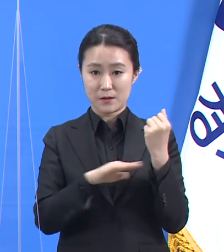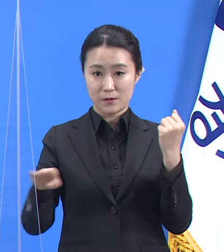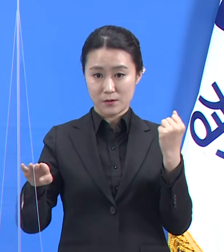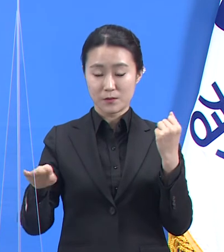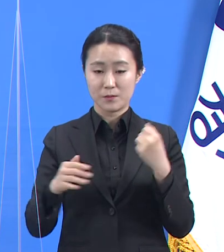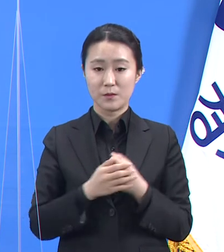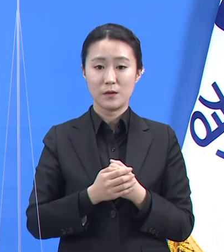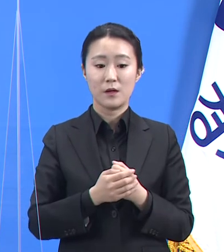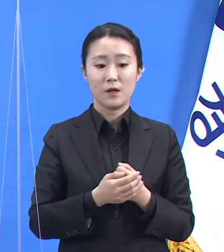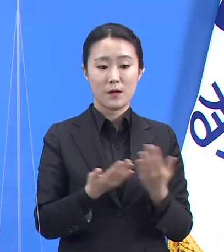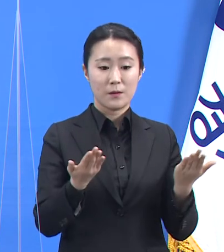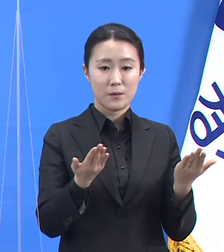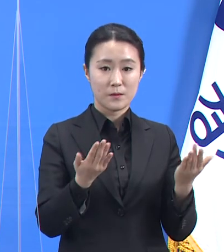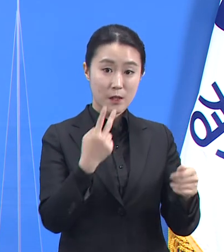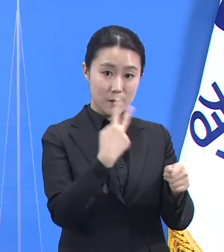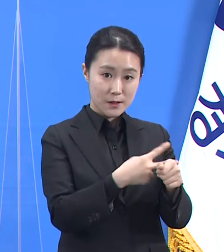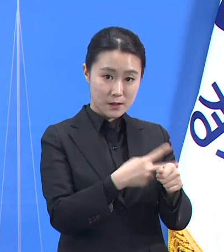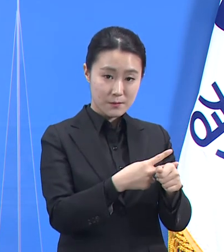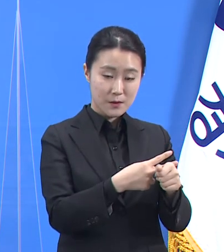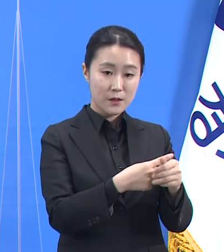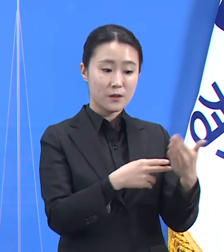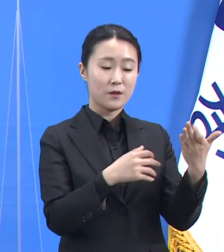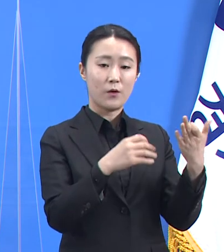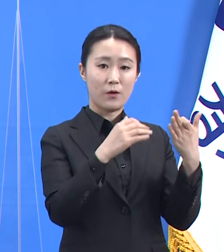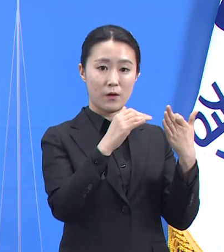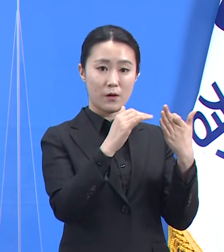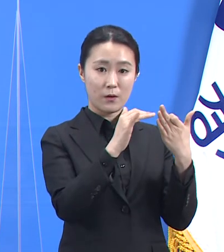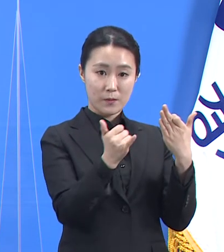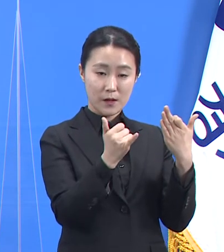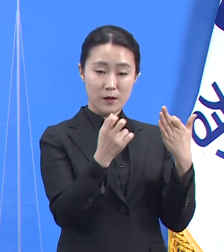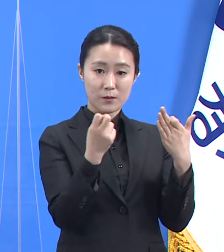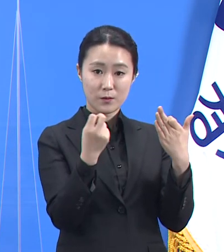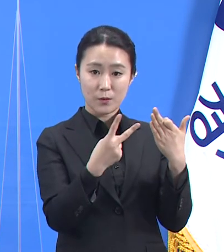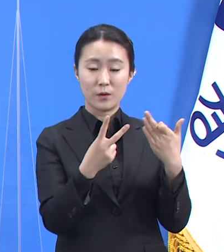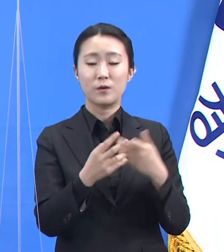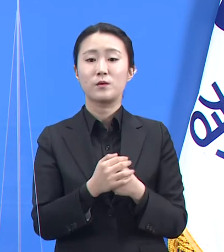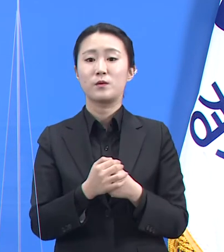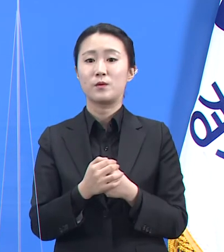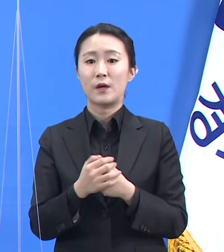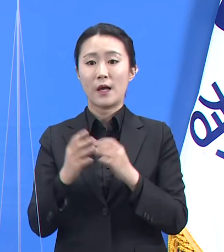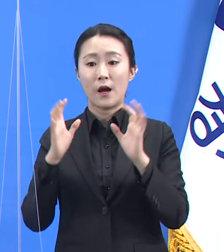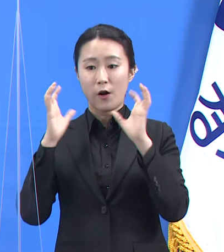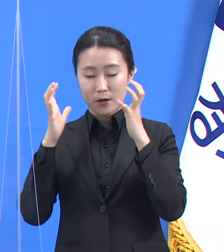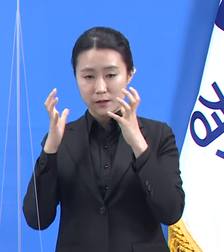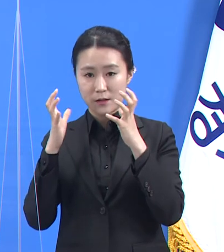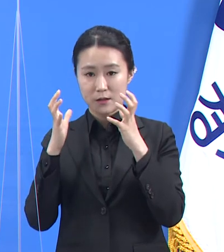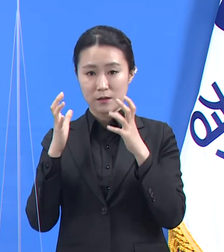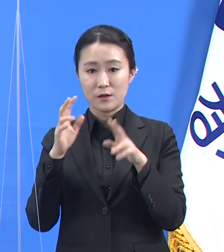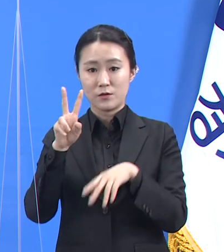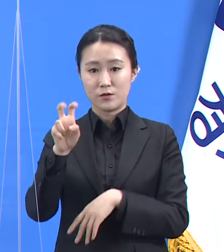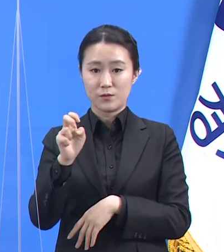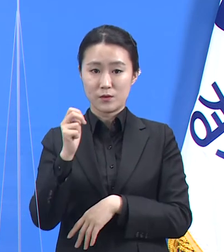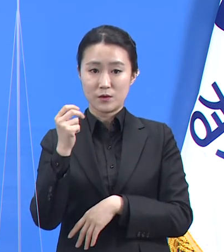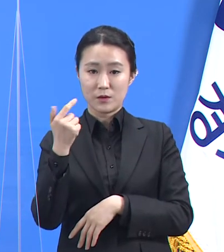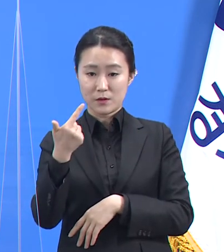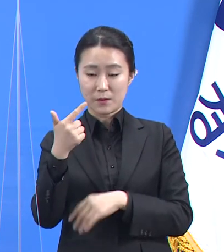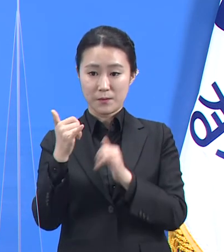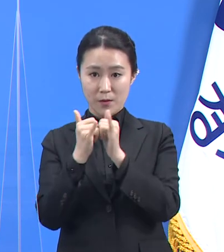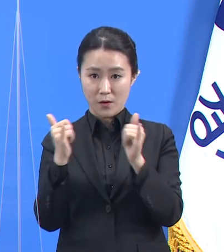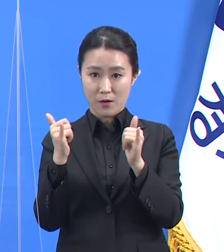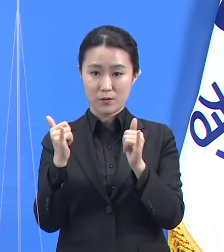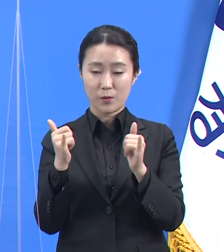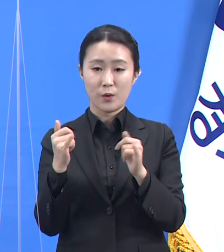어린이집 원생 및 그의 가족 등 27명 그리고 기타 접촉자 6명 등 총